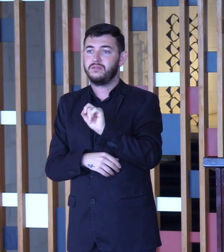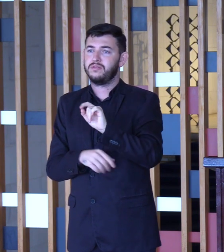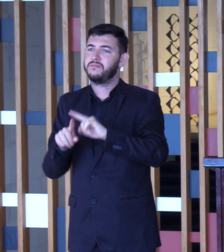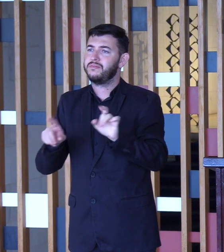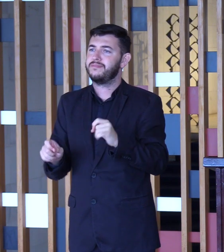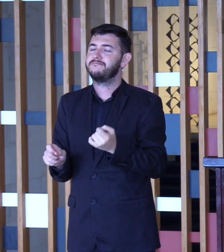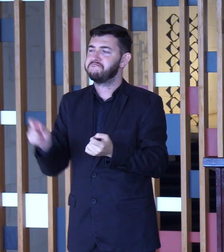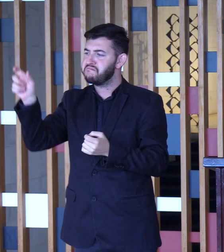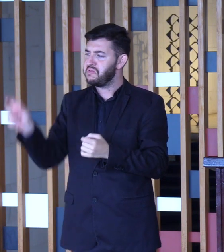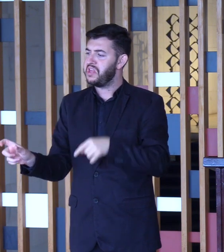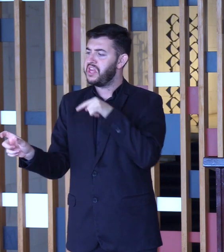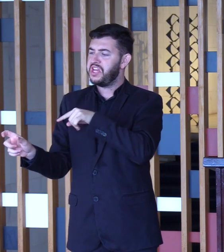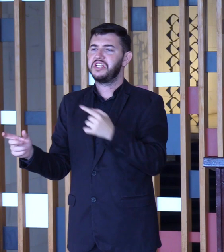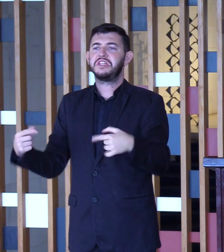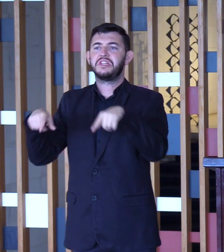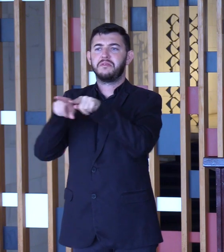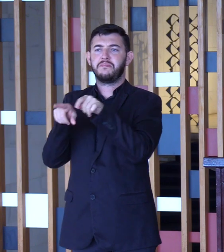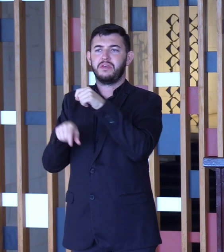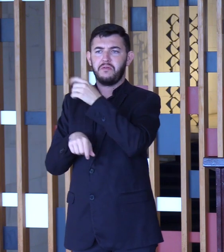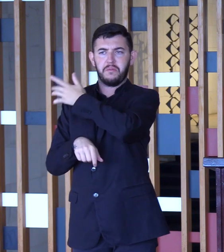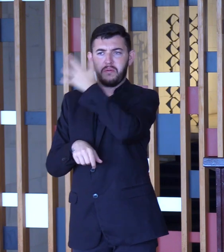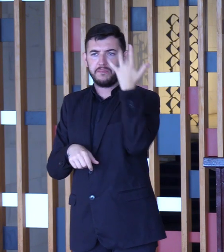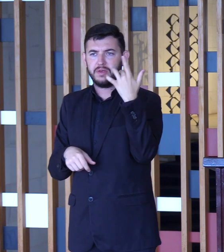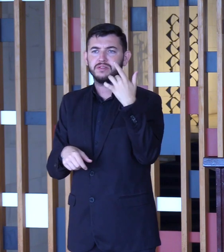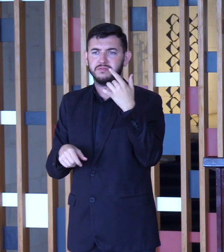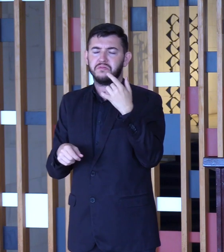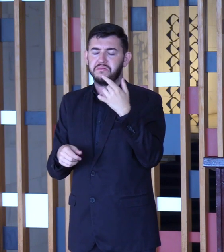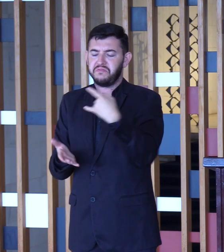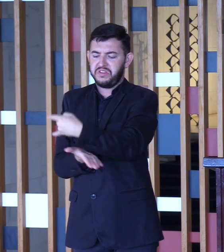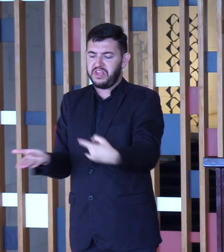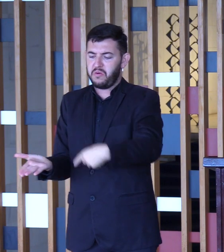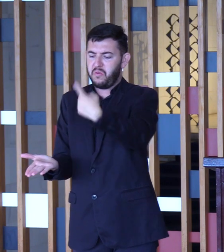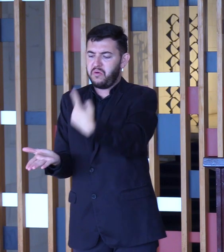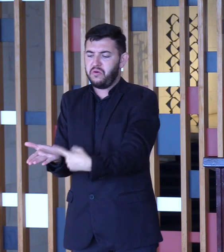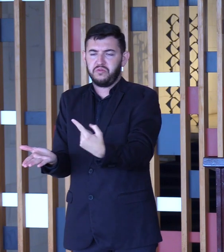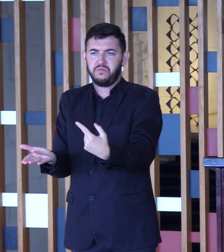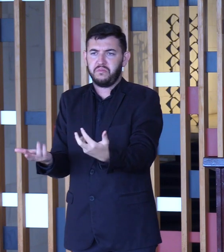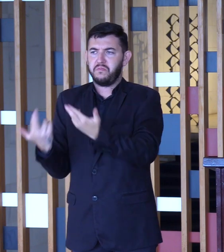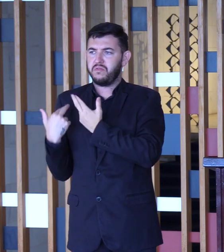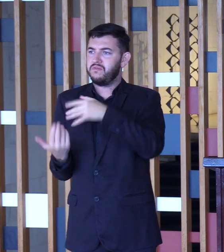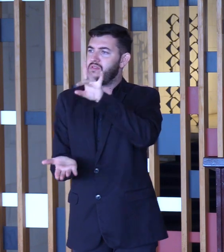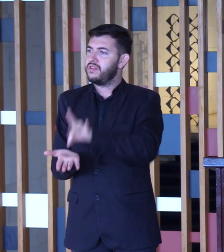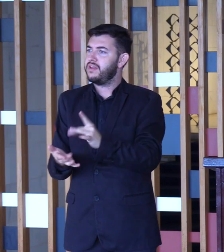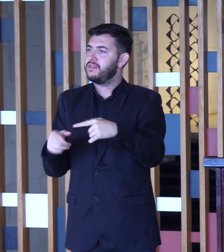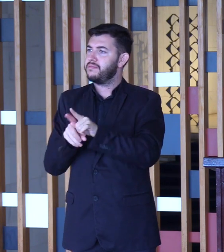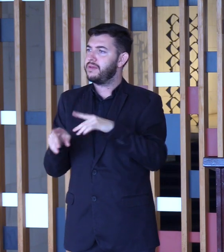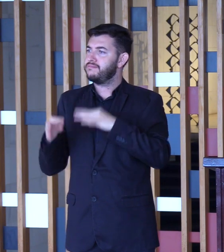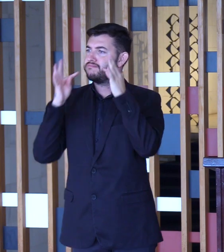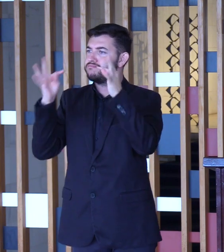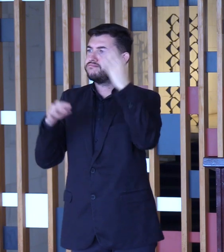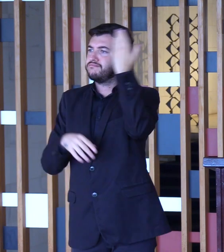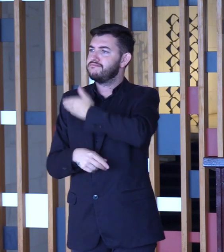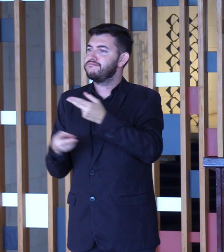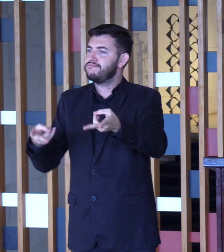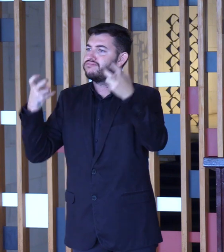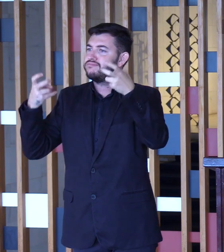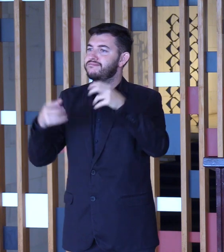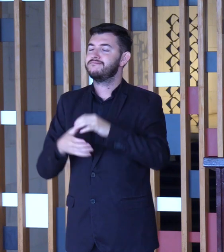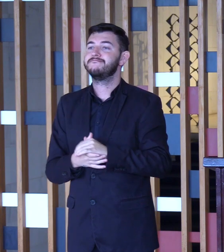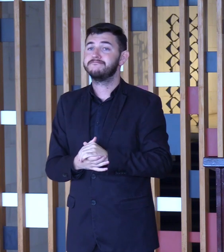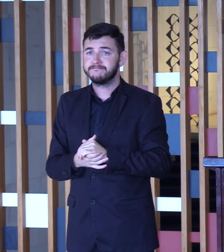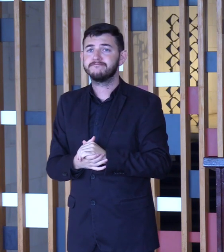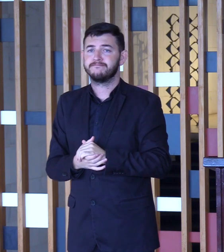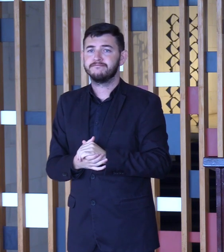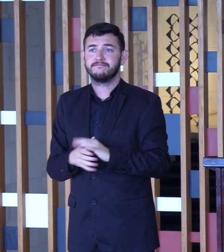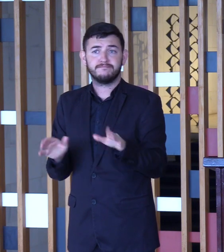enfim, um dos signatários desse acordo que nós acabamos aqui de testemunhar. convênio esse